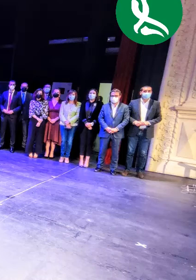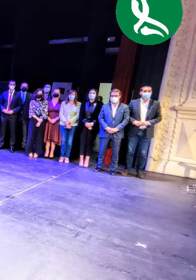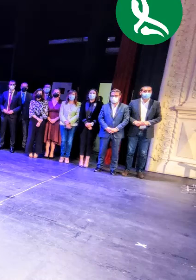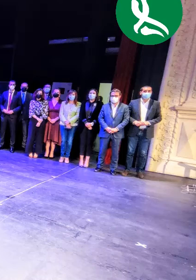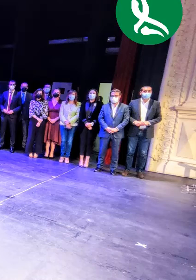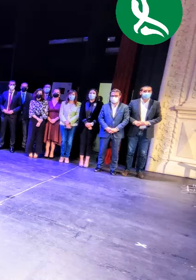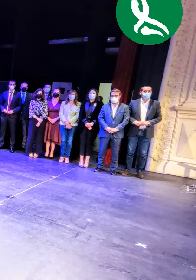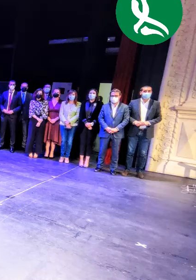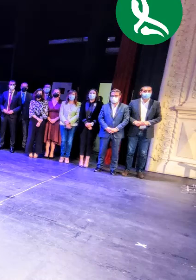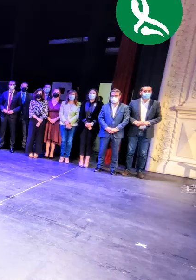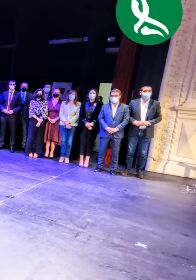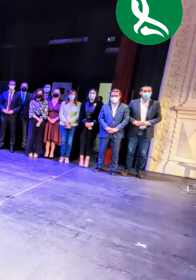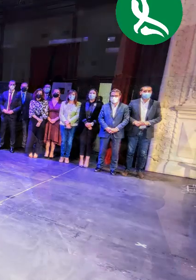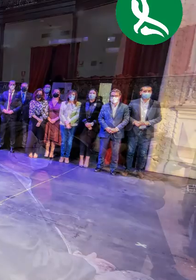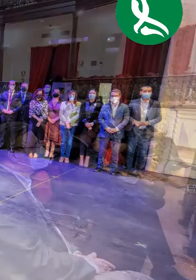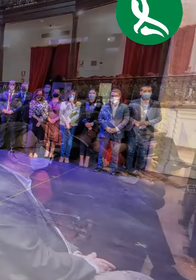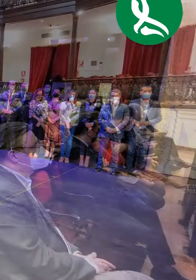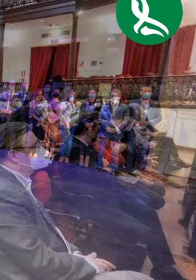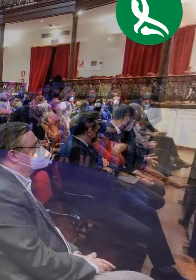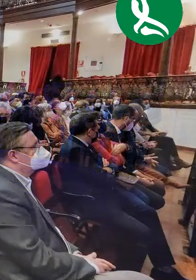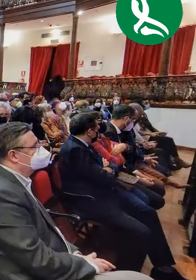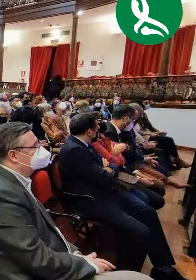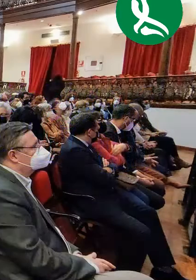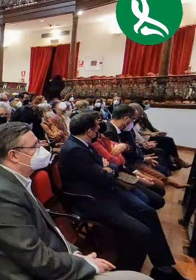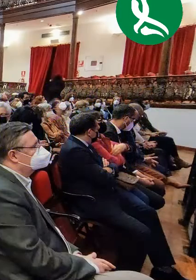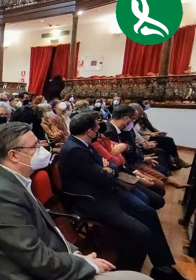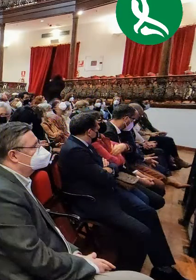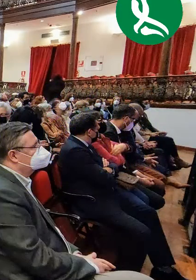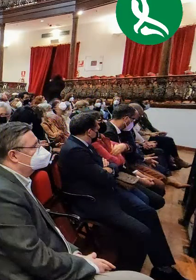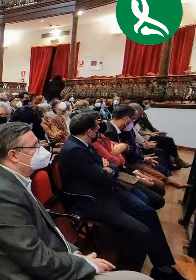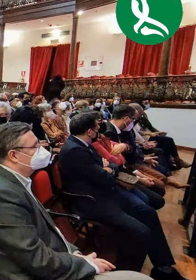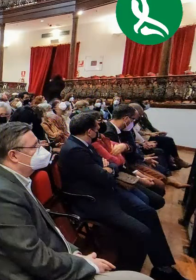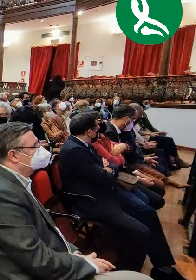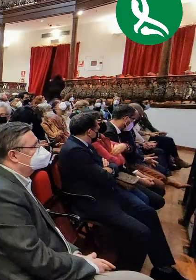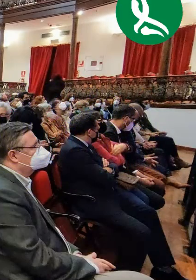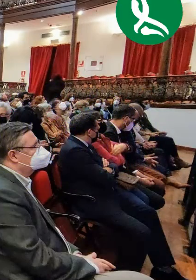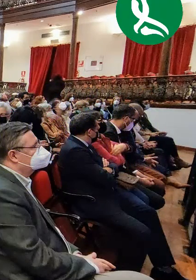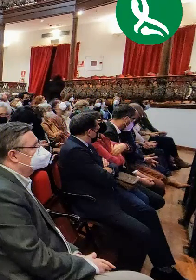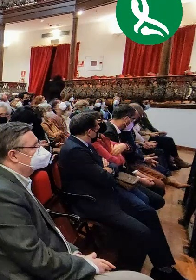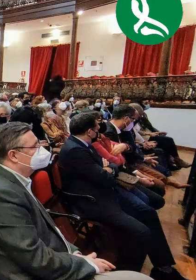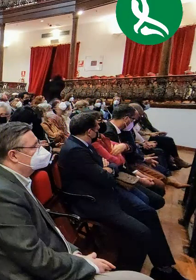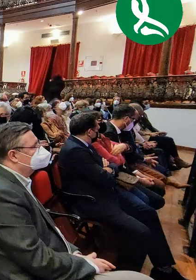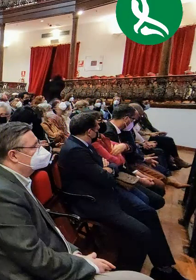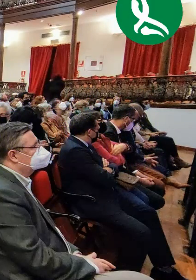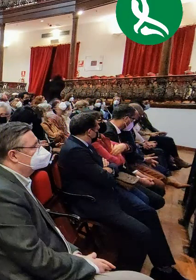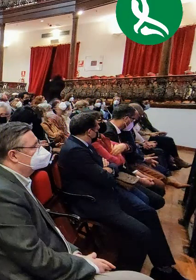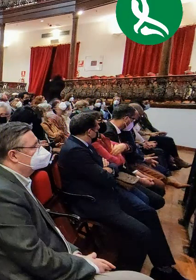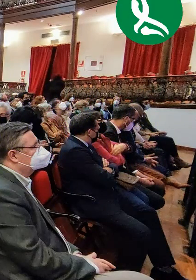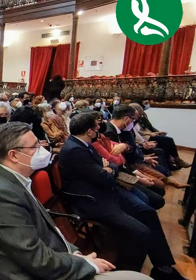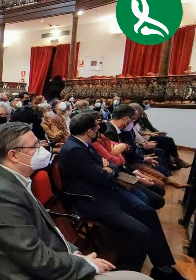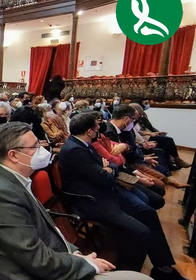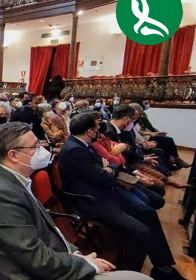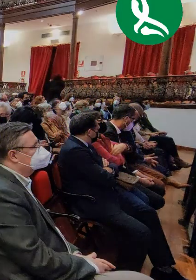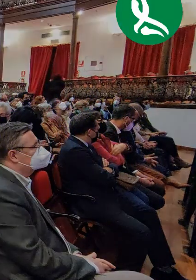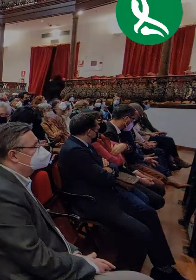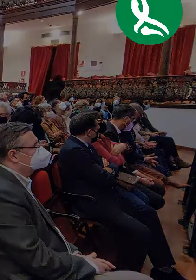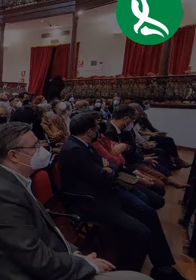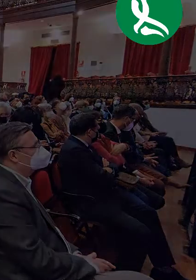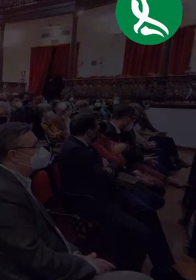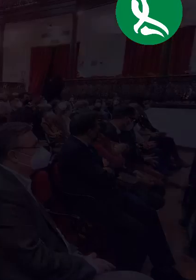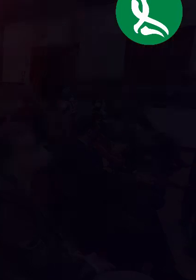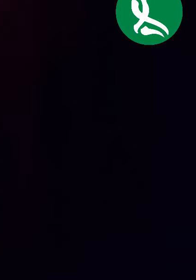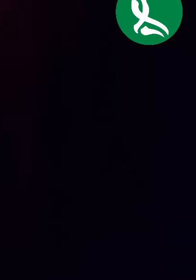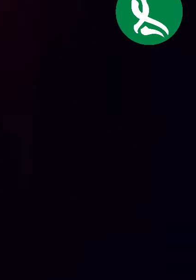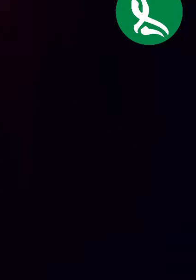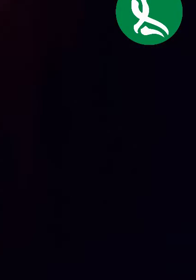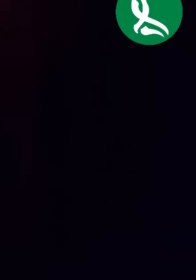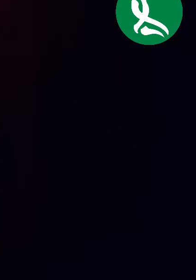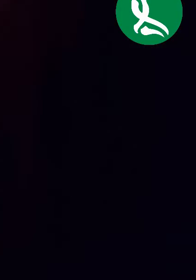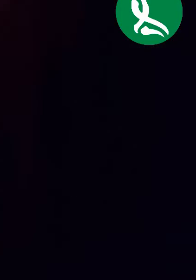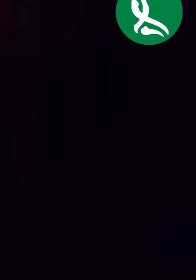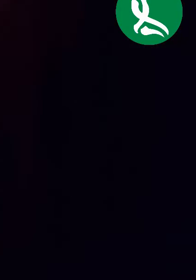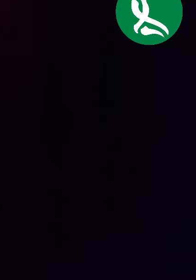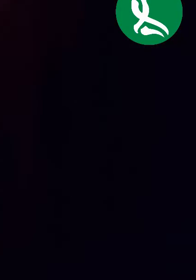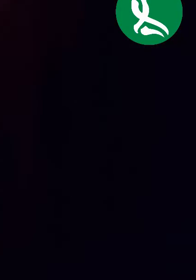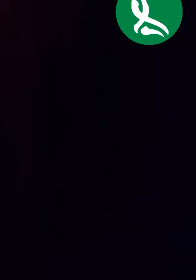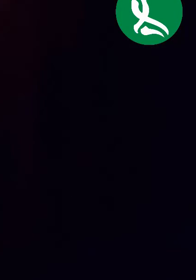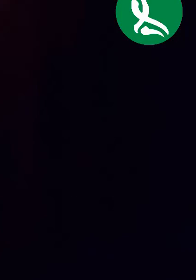mayúsculas, en hogar. En el único que algunas personas conocieron en aquellos meses tan duros y terribles como una olvidada.